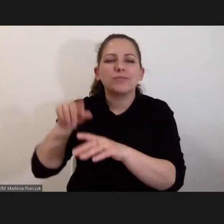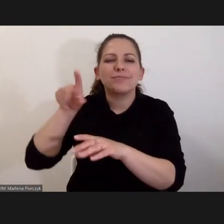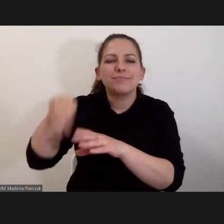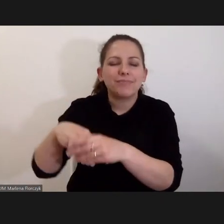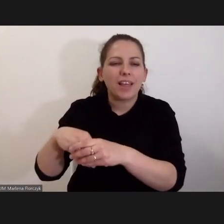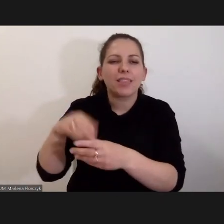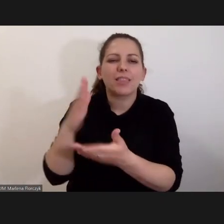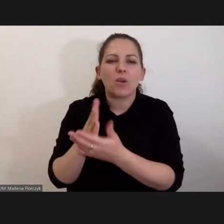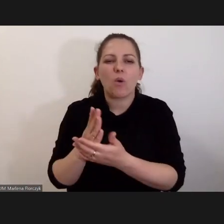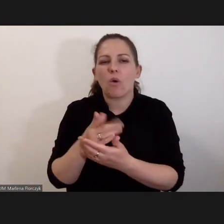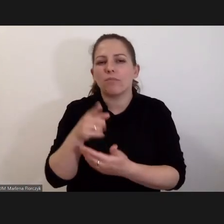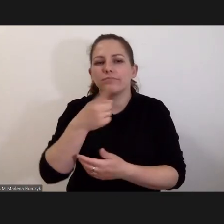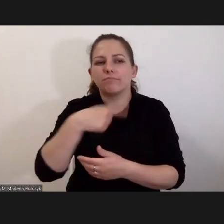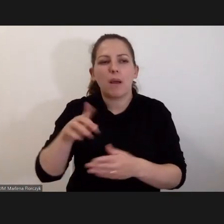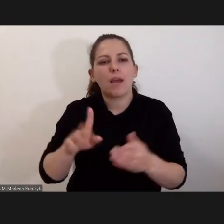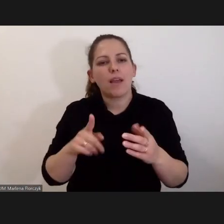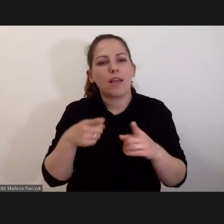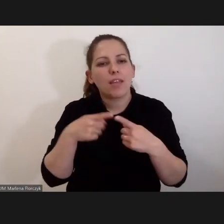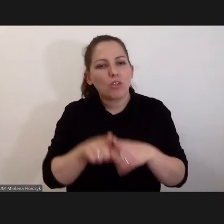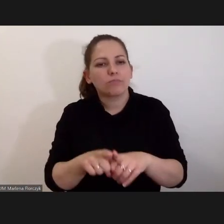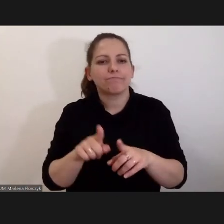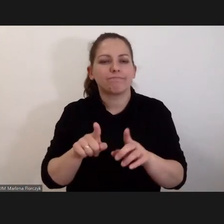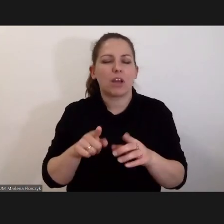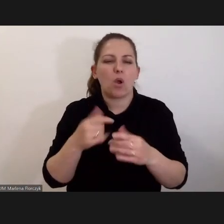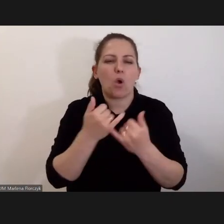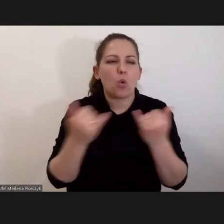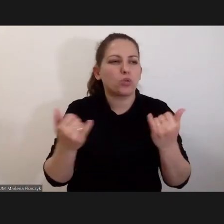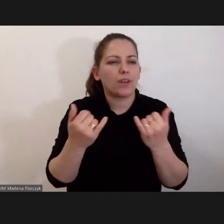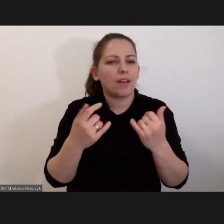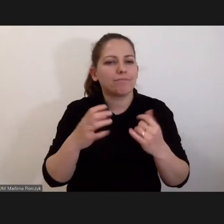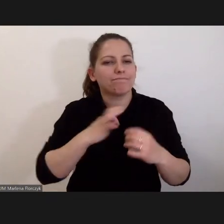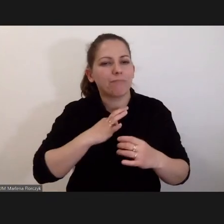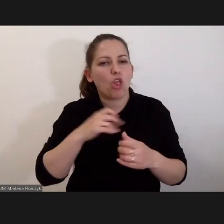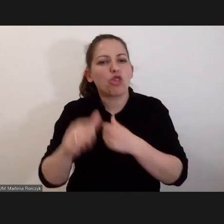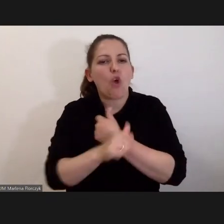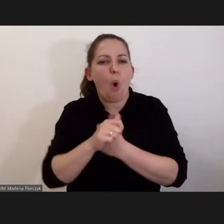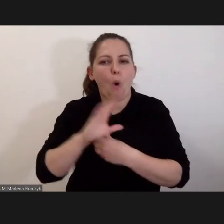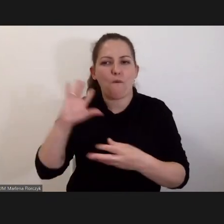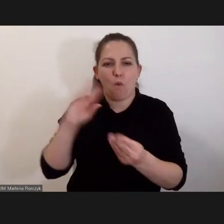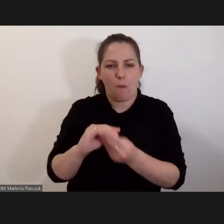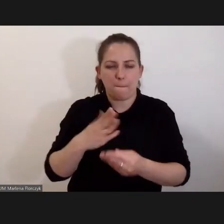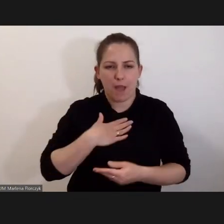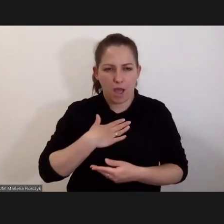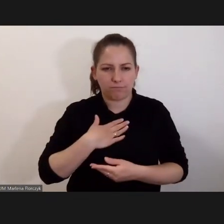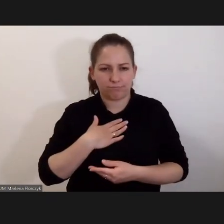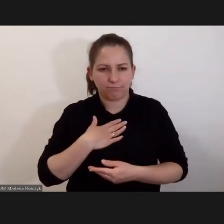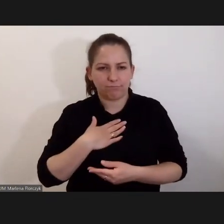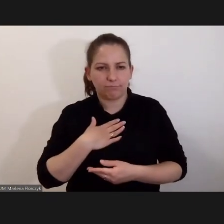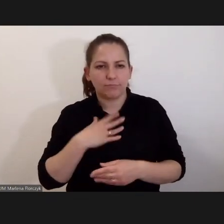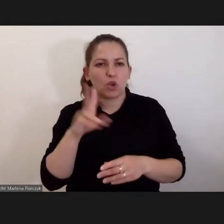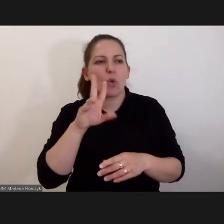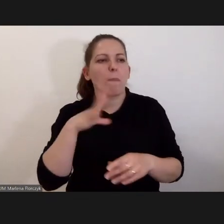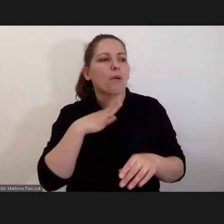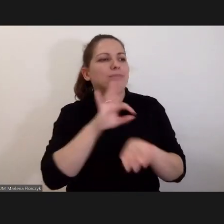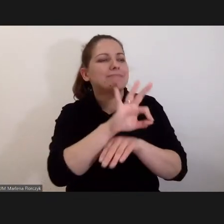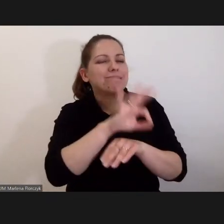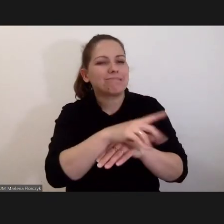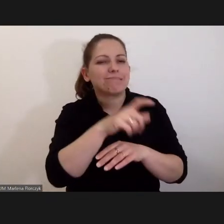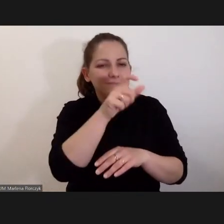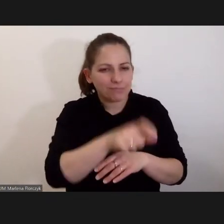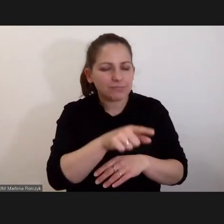przedstawiają, służą jako źródła dowodowe. No bo oczywiście ofiary, spośród ofiar rekrutuje się także